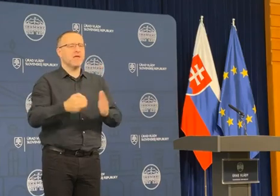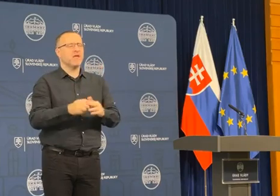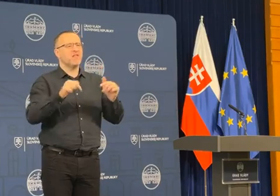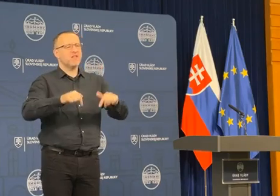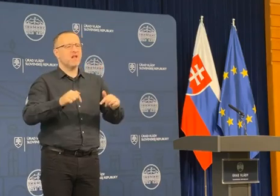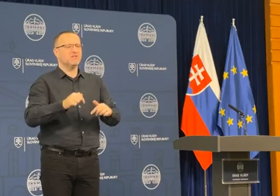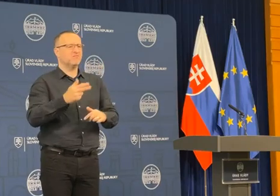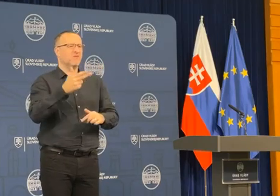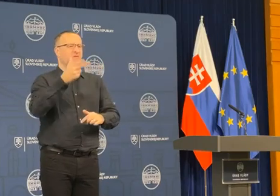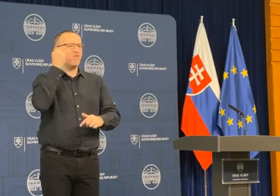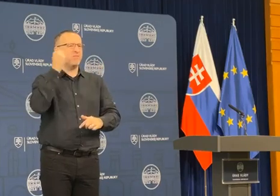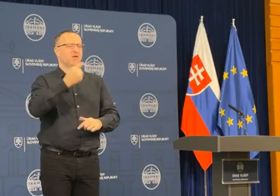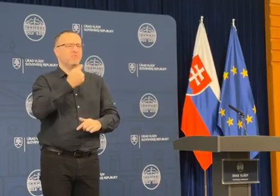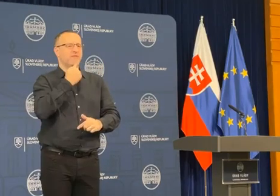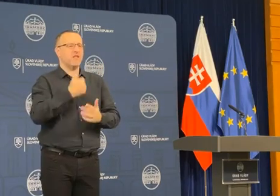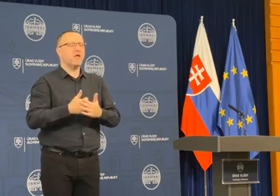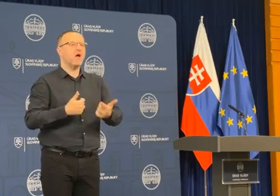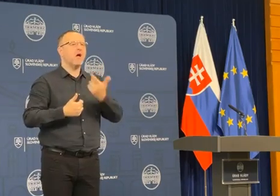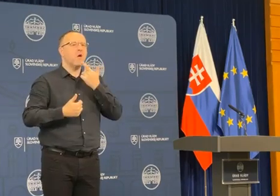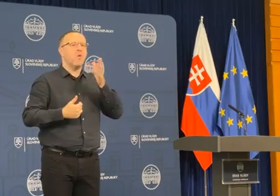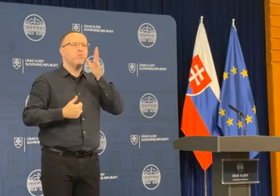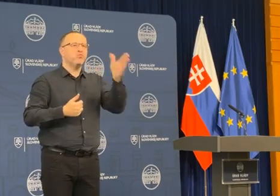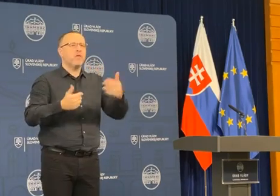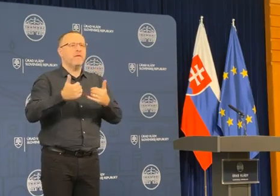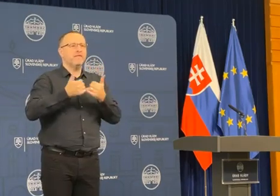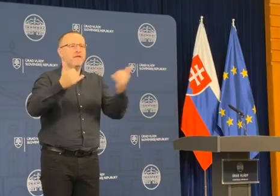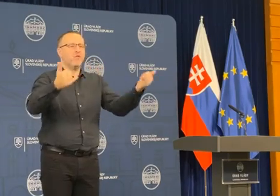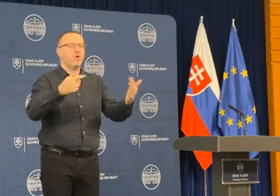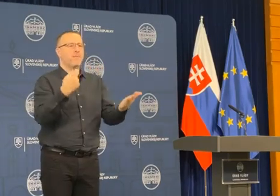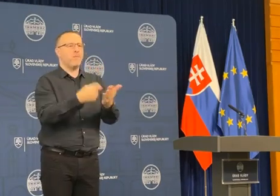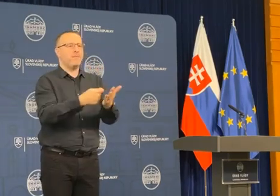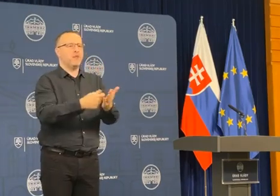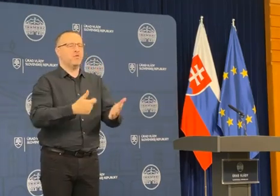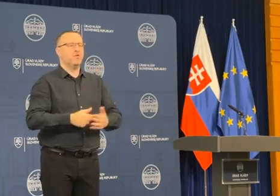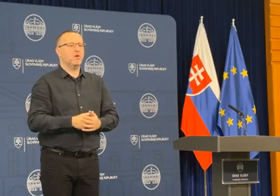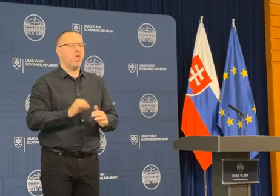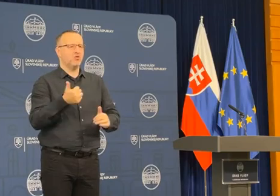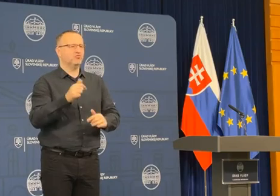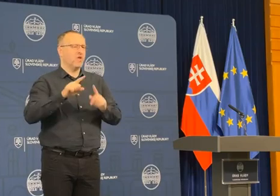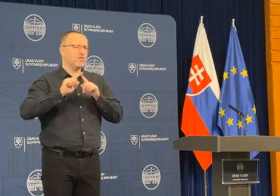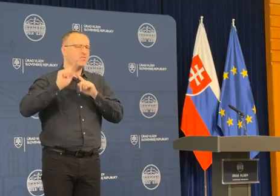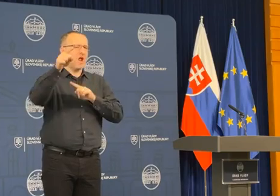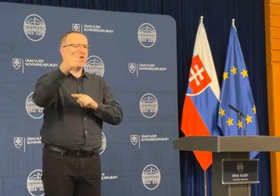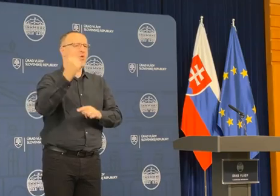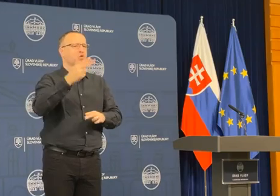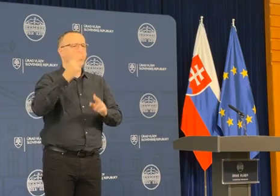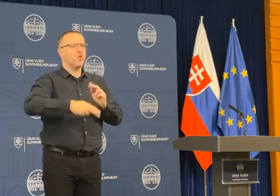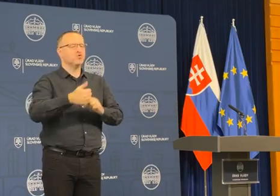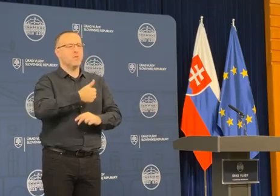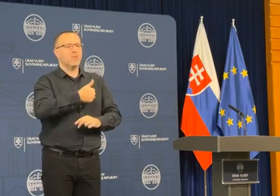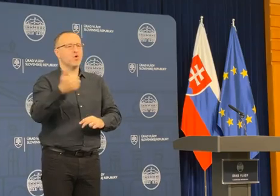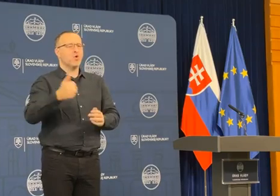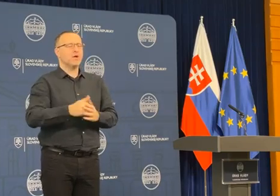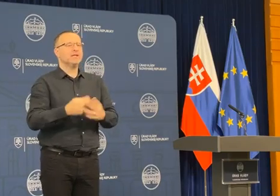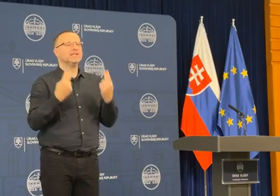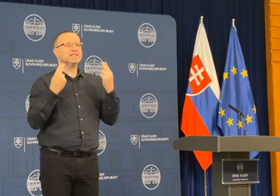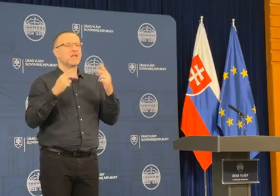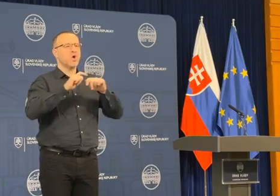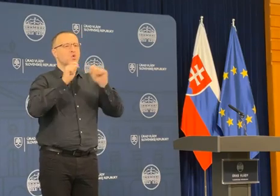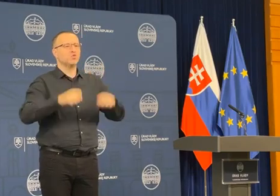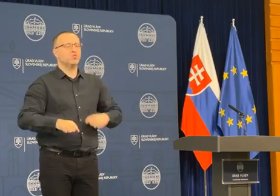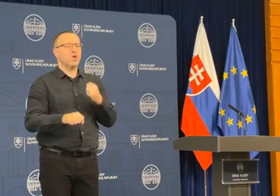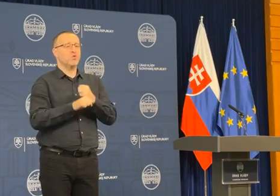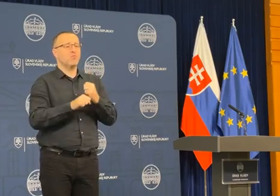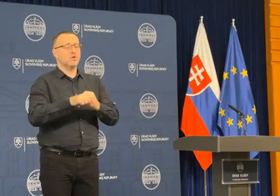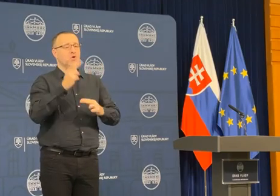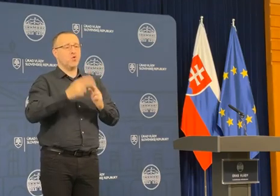predčasné povedať, ako sa budú vyvíjať poplatky, keďže sme ešte ďaleko od konca roka. Tie cenové rozhodnutia sa robia na konci